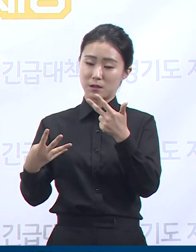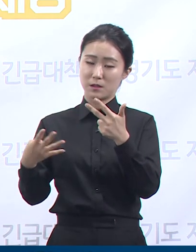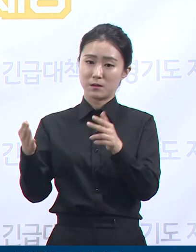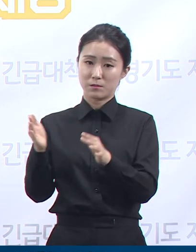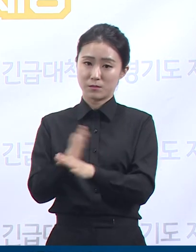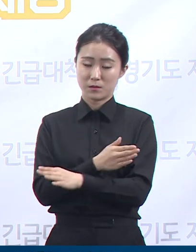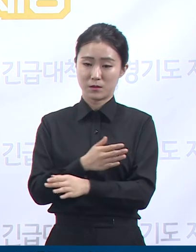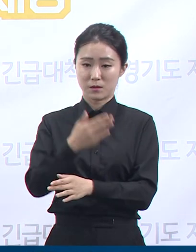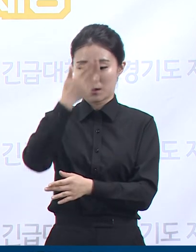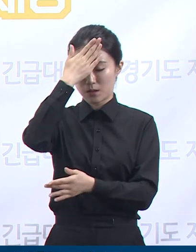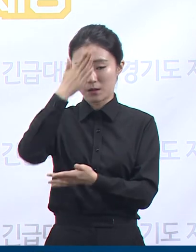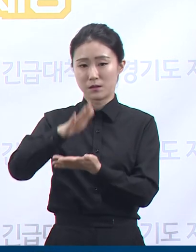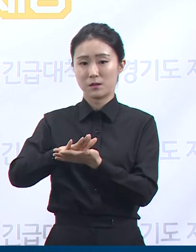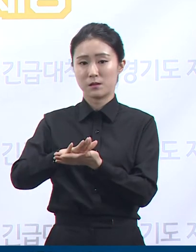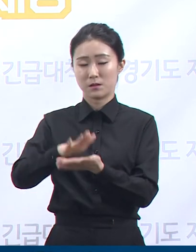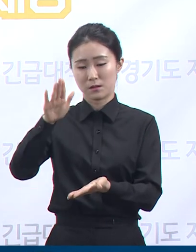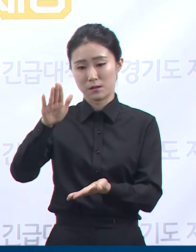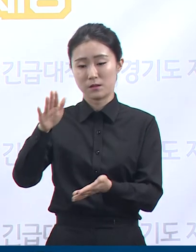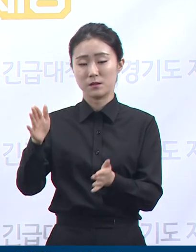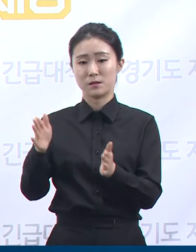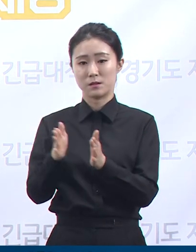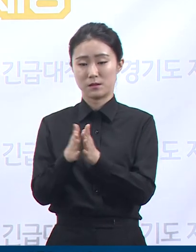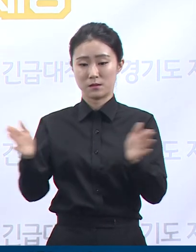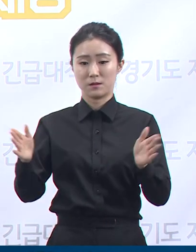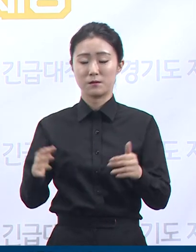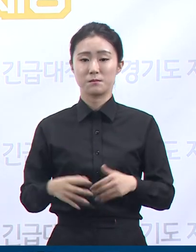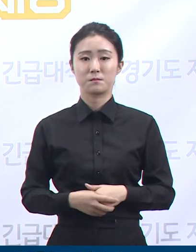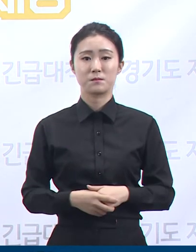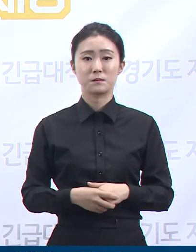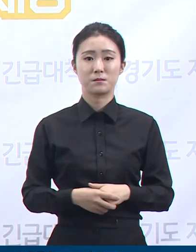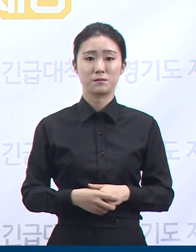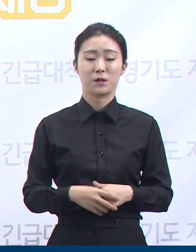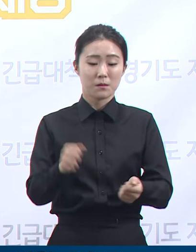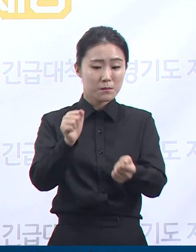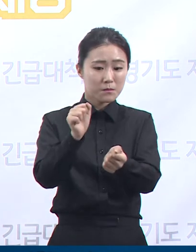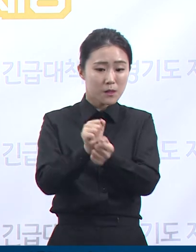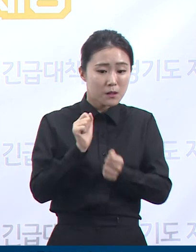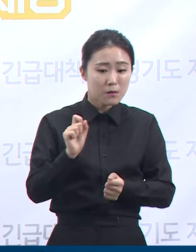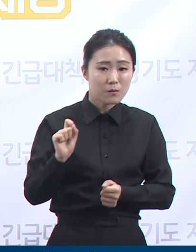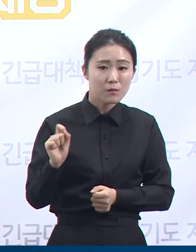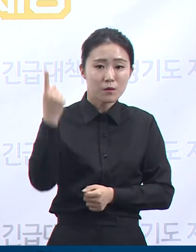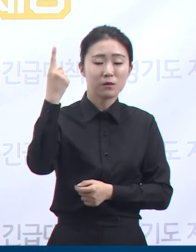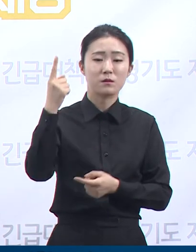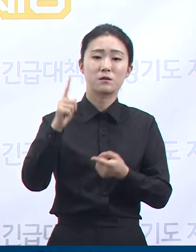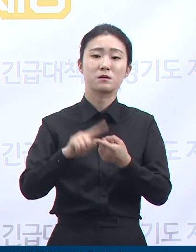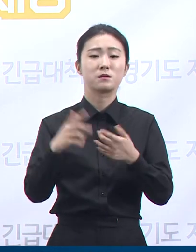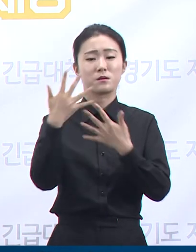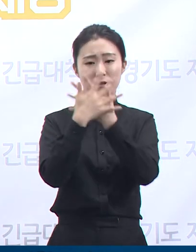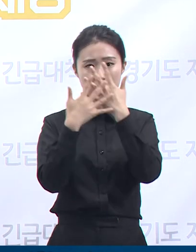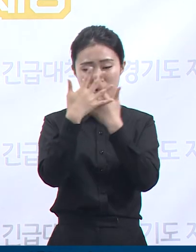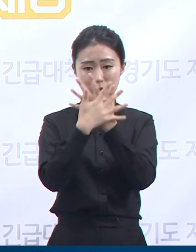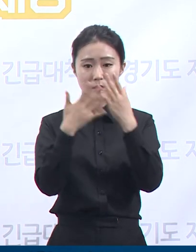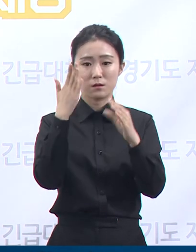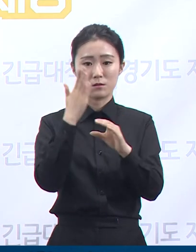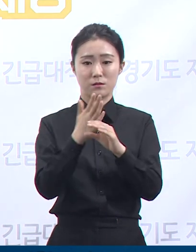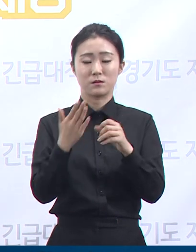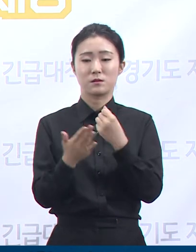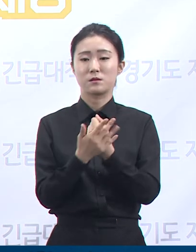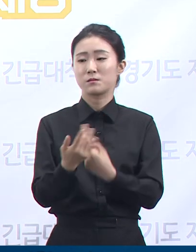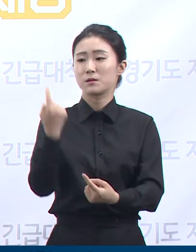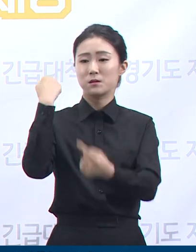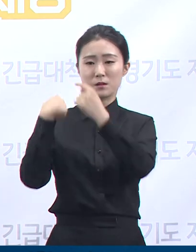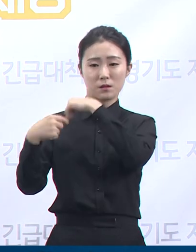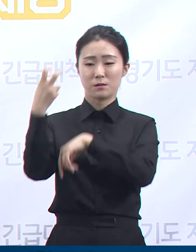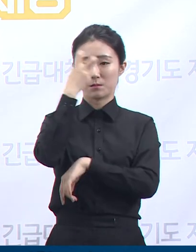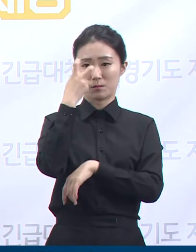확진되었습니다. 이들 3명의 감염 경로는 원인 불명으로 즉각 대응팀을 파견하여 심층역학조사 진행 중입니다.